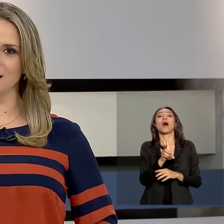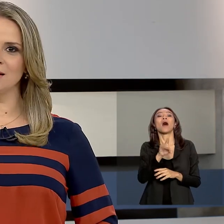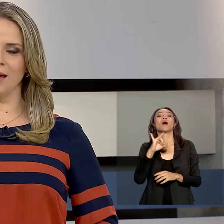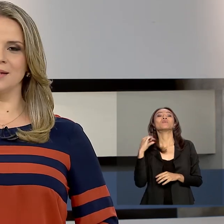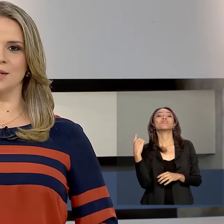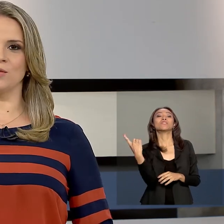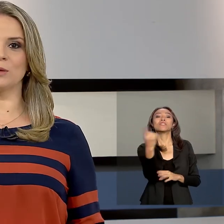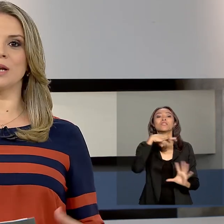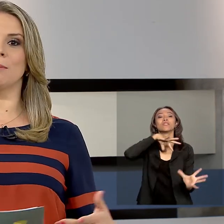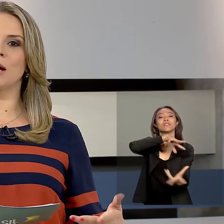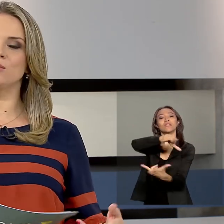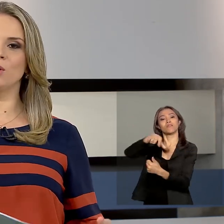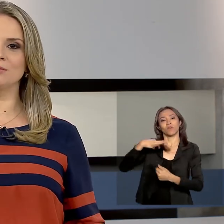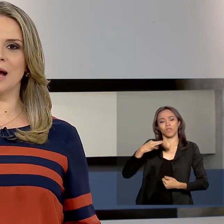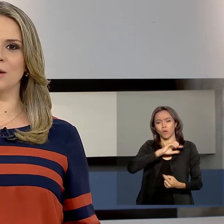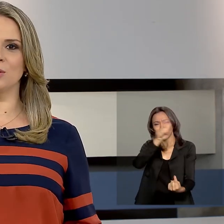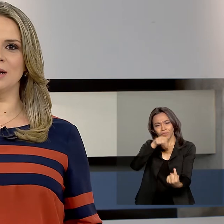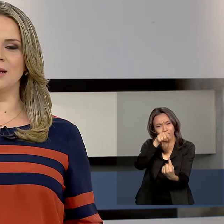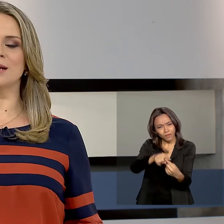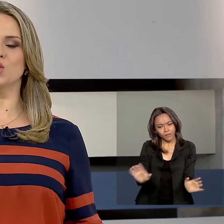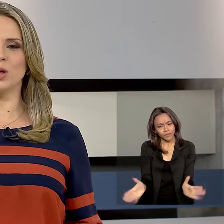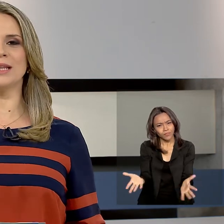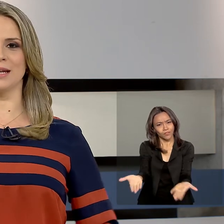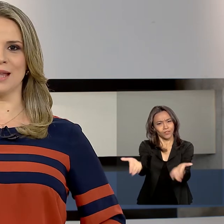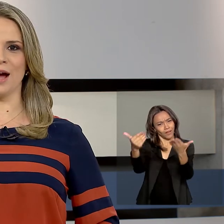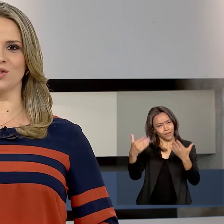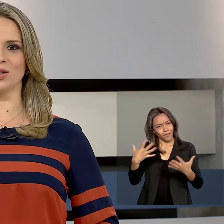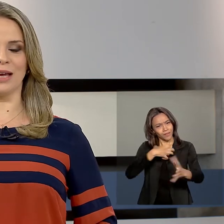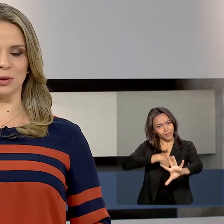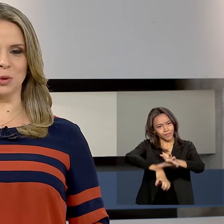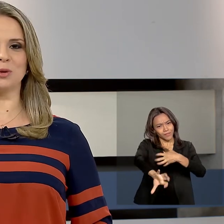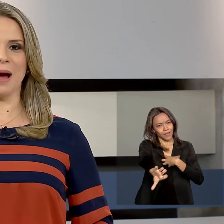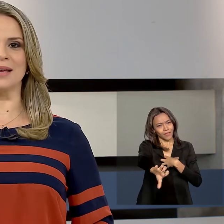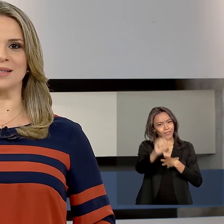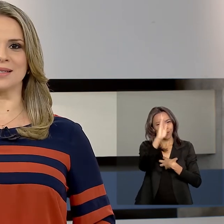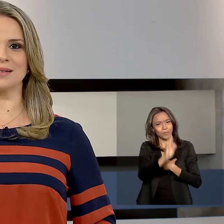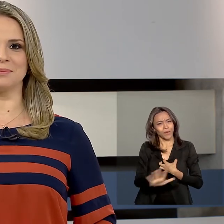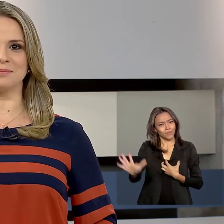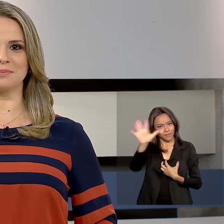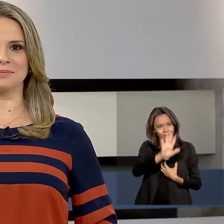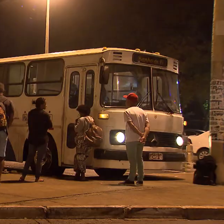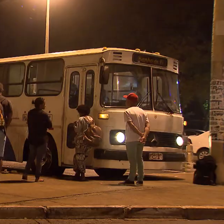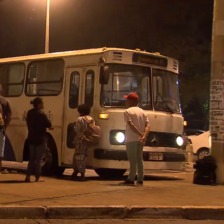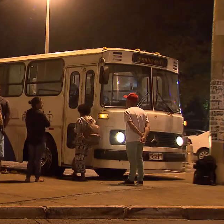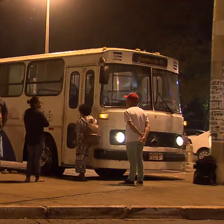A ideia é incentivar o trabalho voluntário e a solidariedade em todo o país.